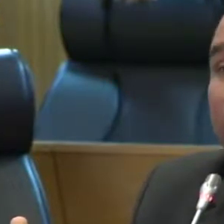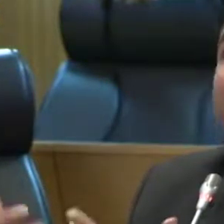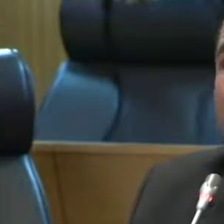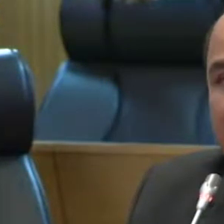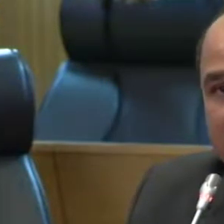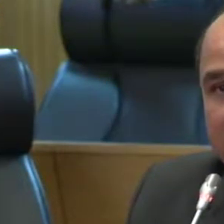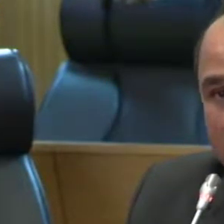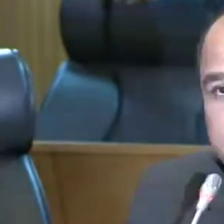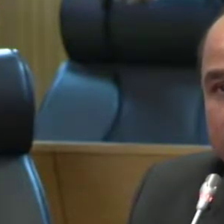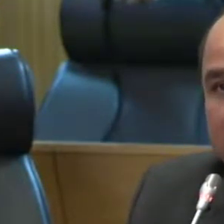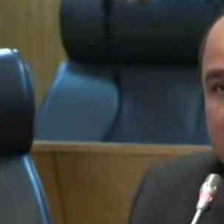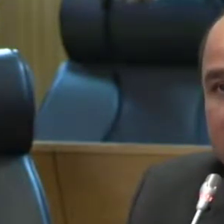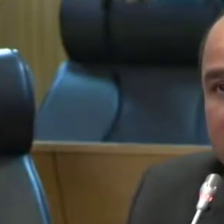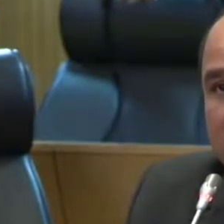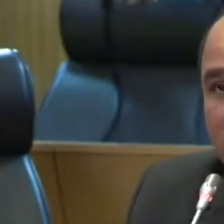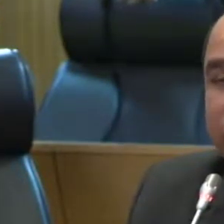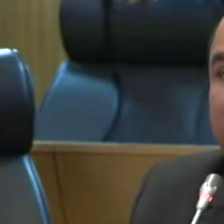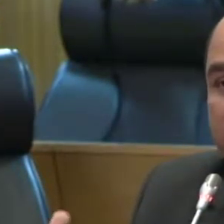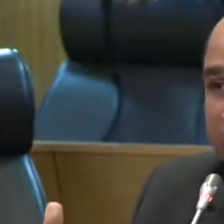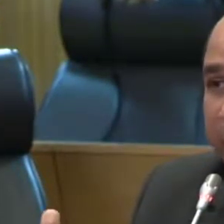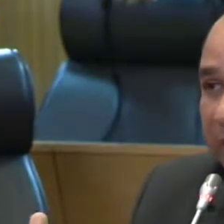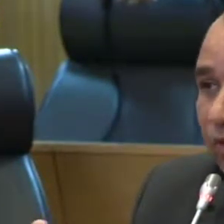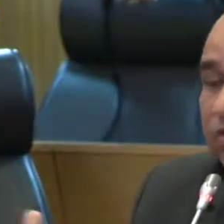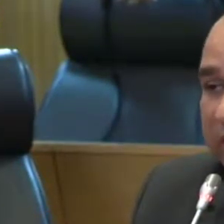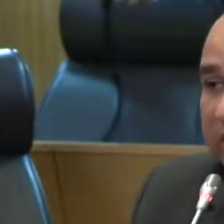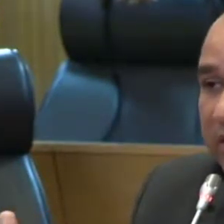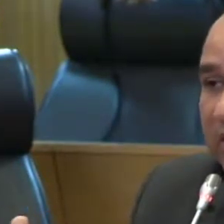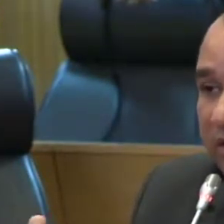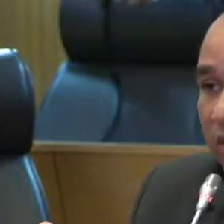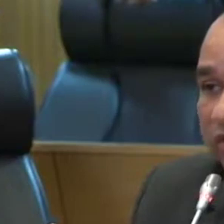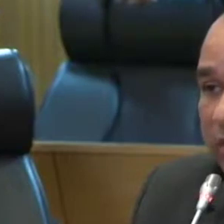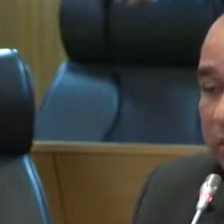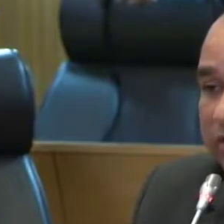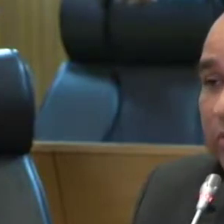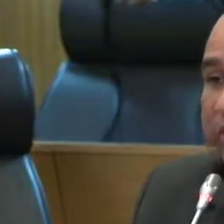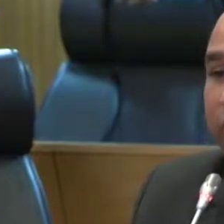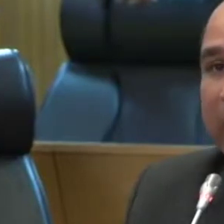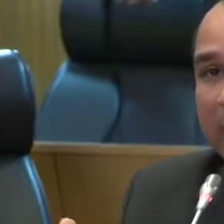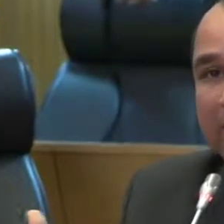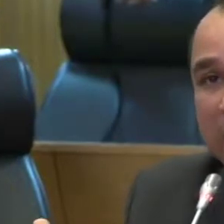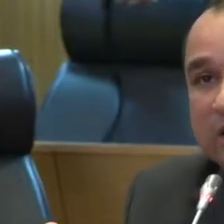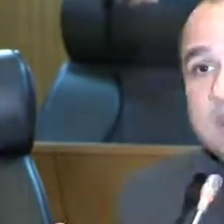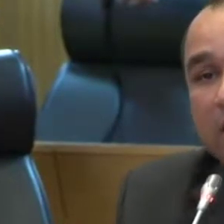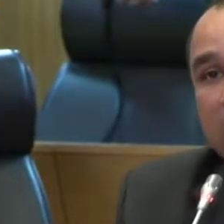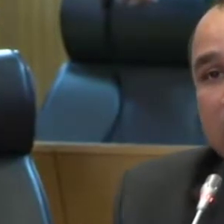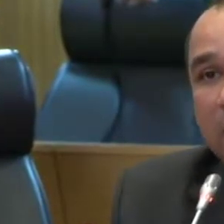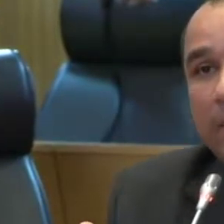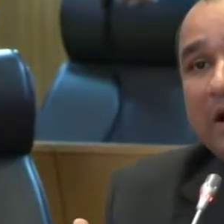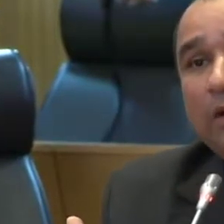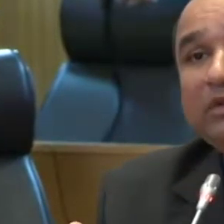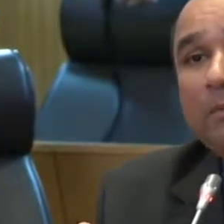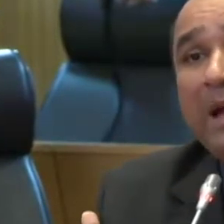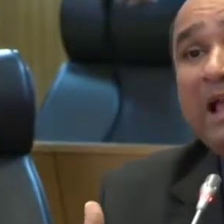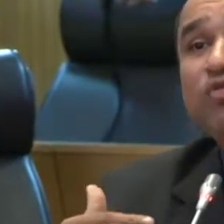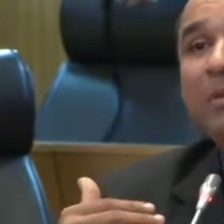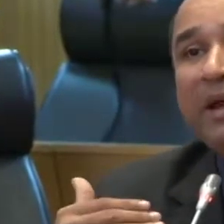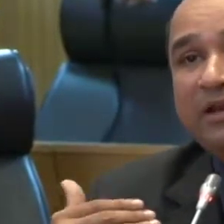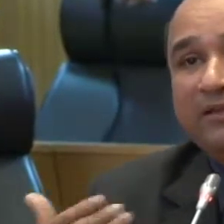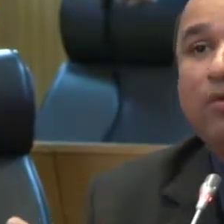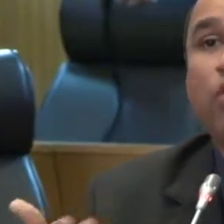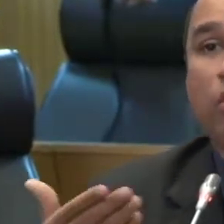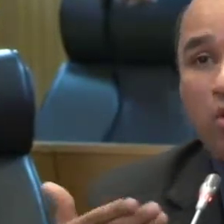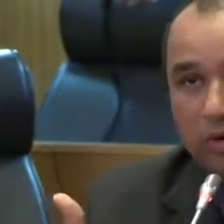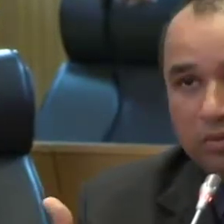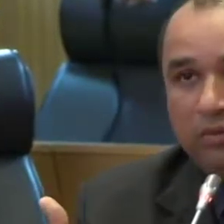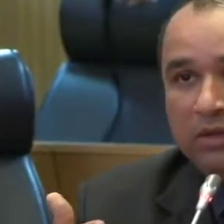de uma nova paralisação. Mostrando, inclusive, para todos nós aqui que nós tínhamos que buscar uma saída para não ter mais uma